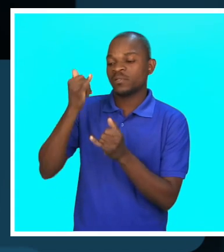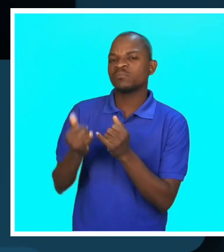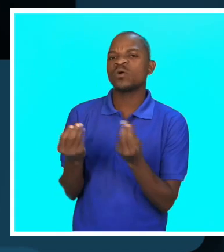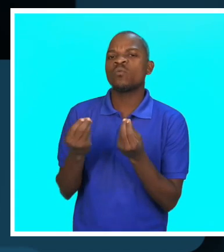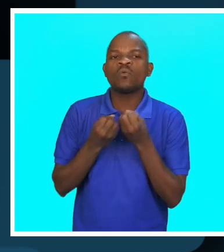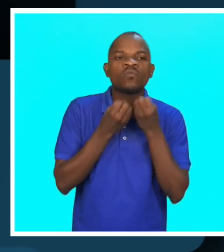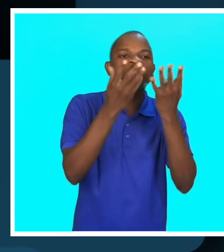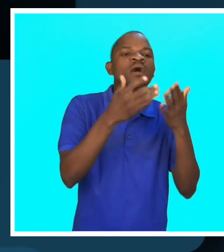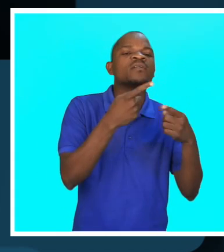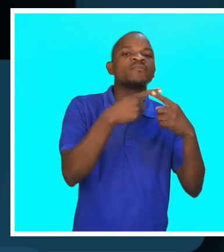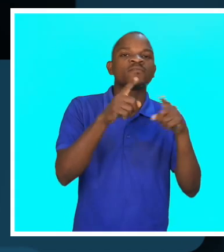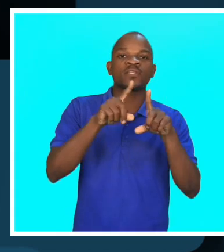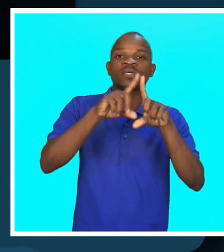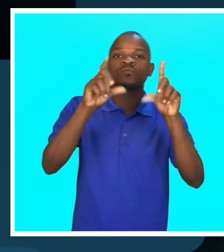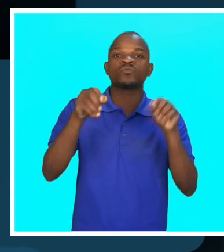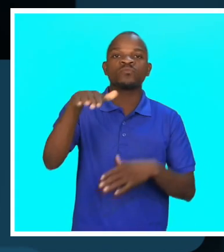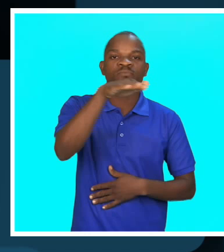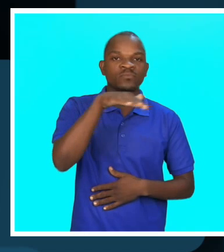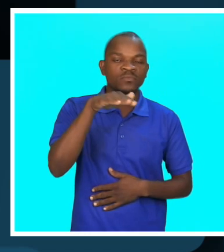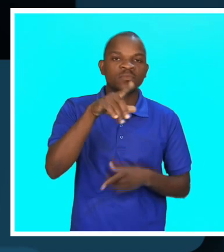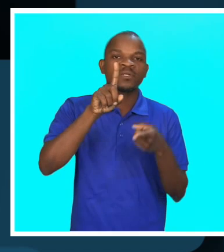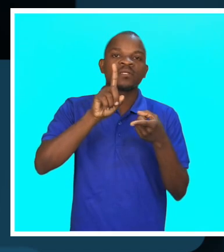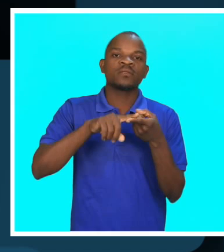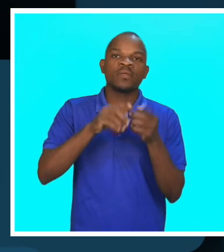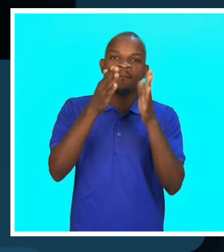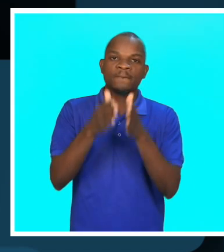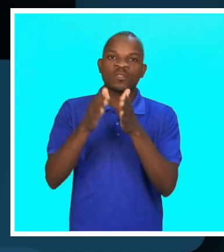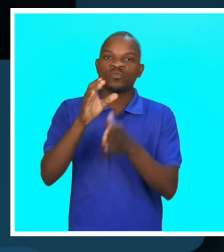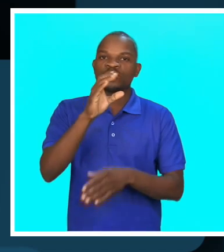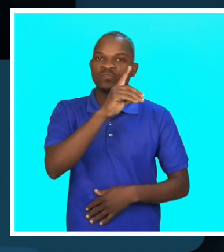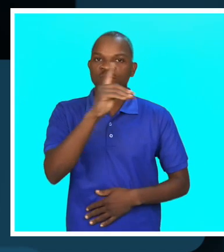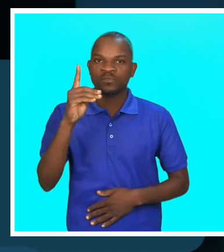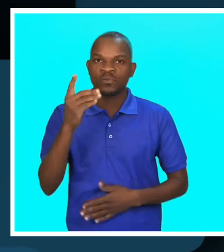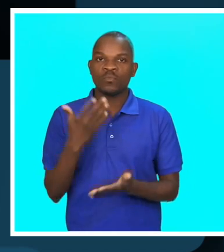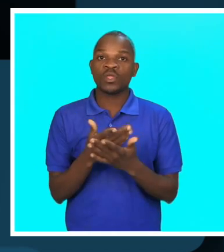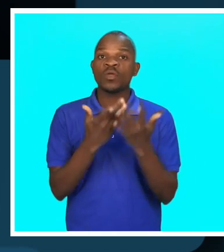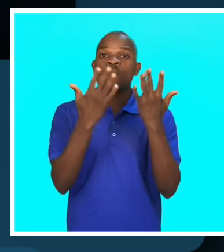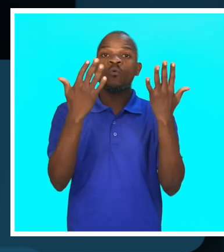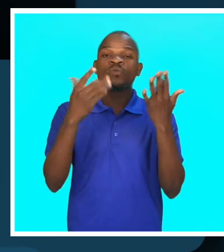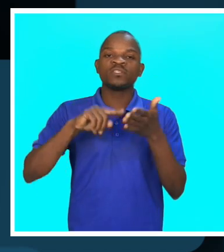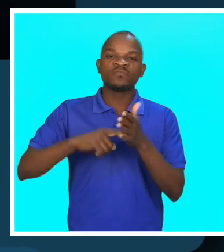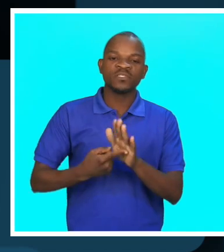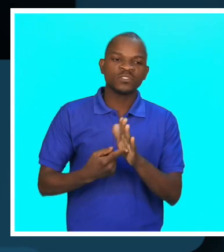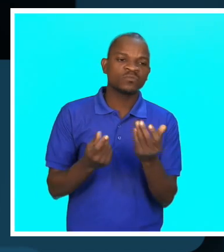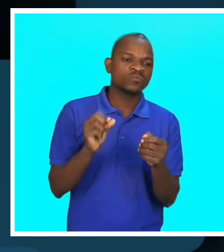e para as pessoas com deficiência, que muitas vezes deixam se levar, praticando